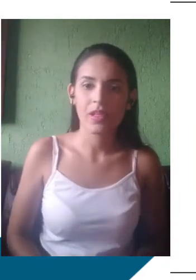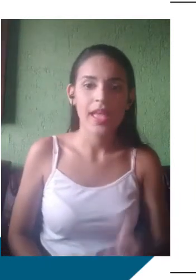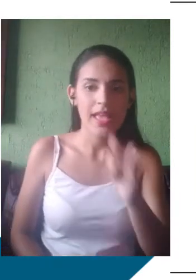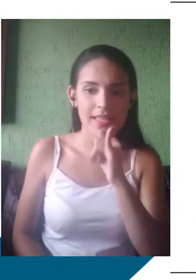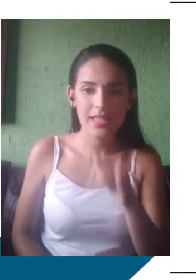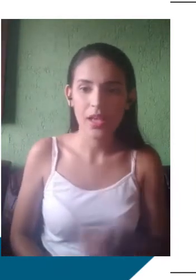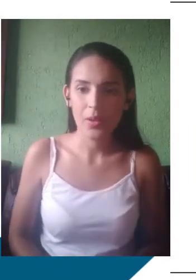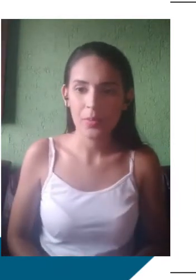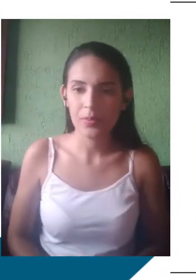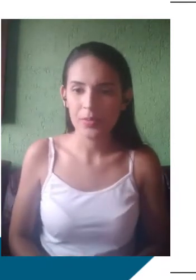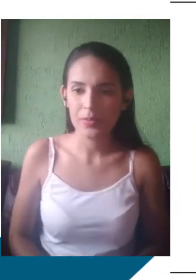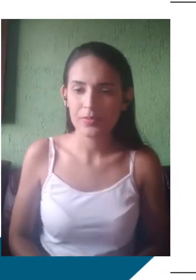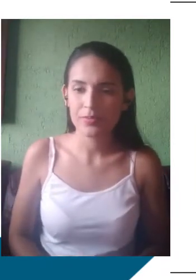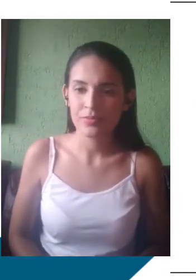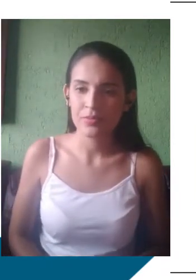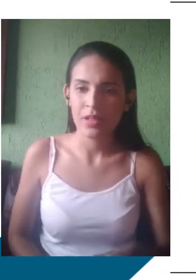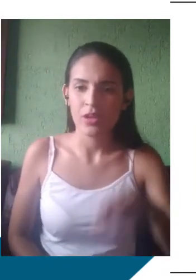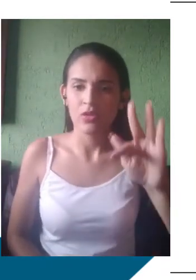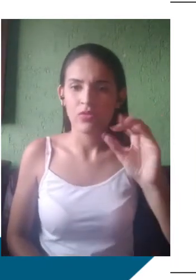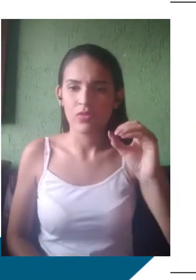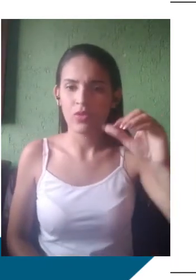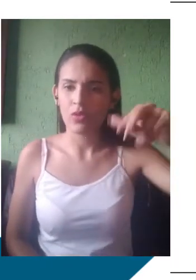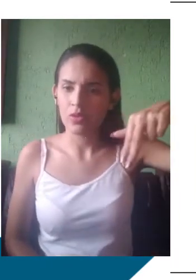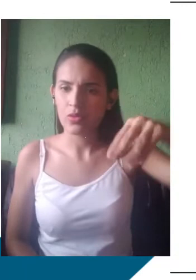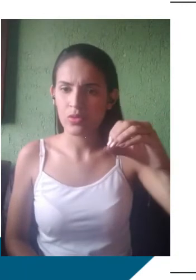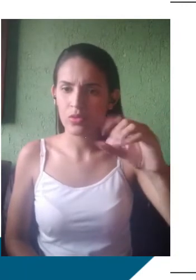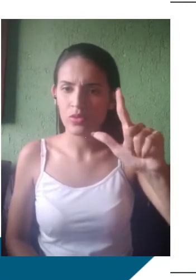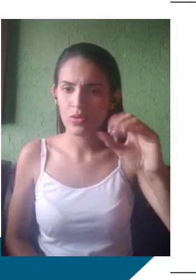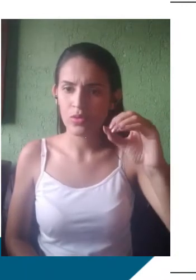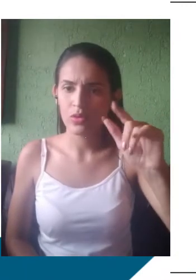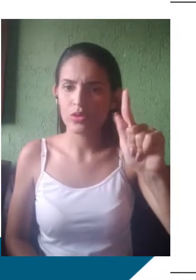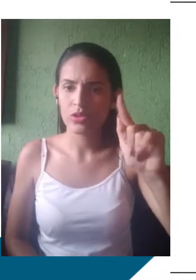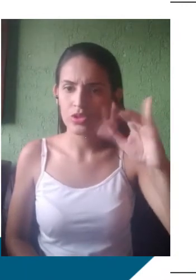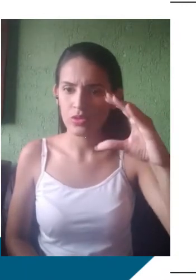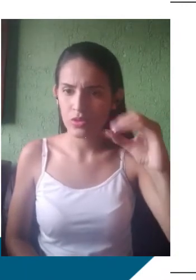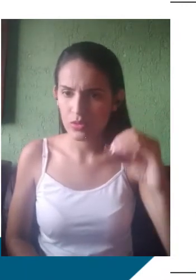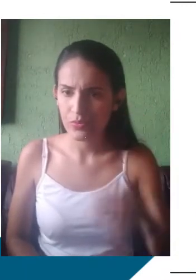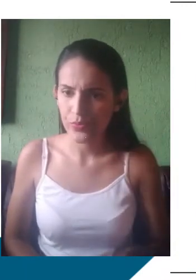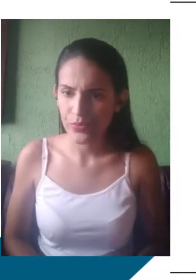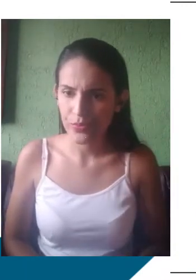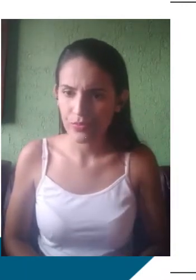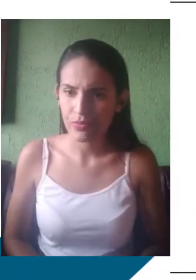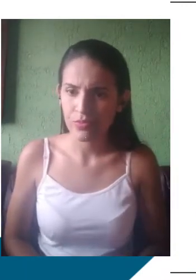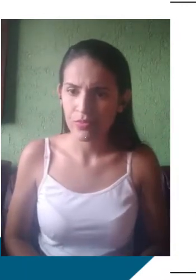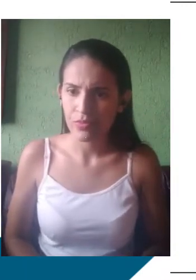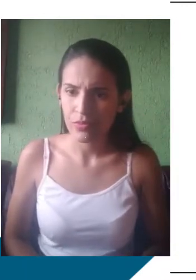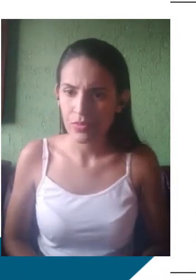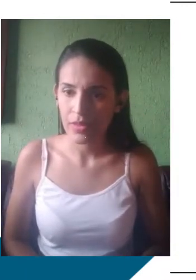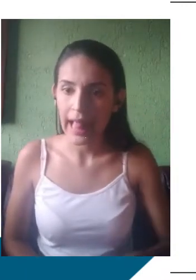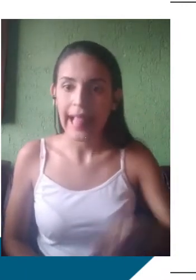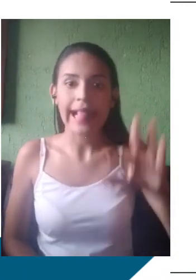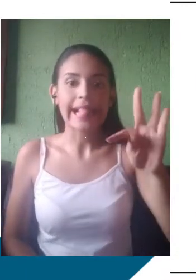talba. Observação. Algumas variações representam reais possibilidades do sistema que oscilam na atualidade,